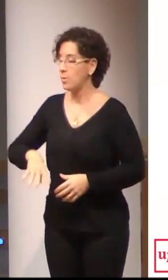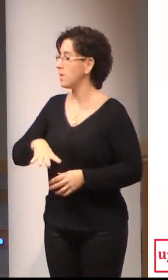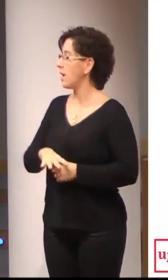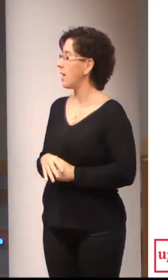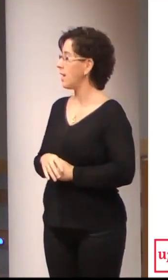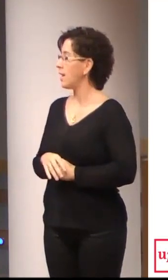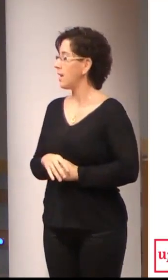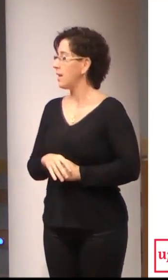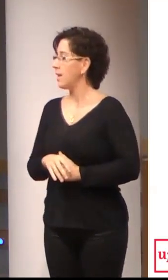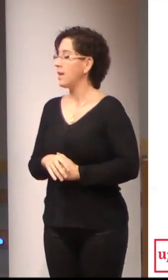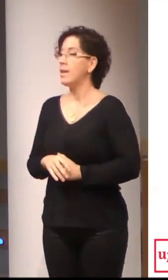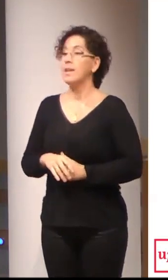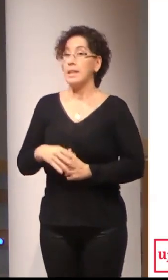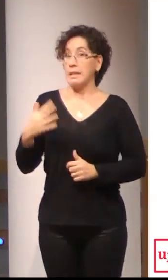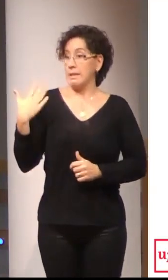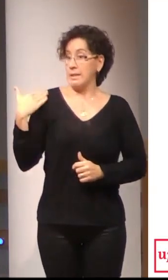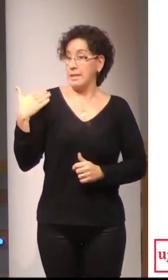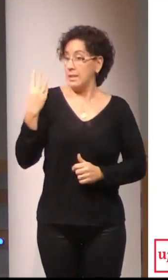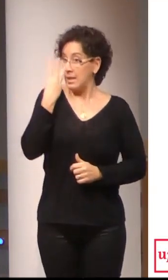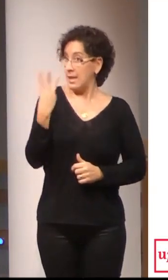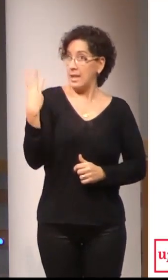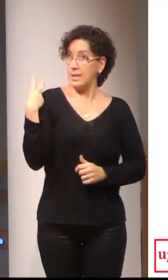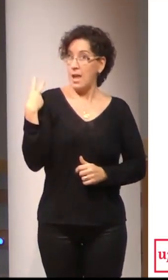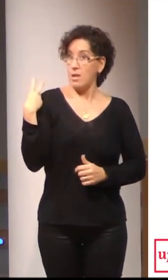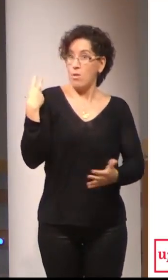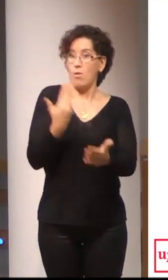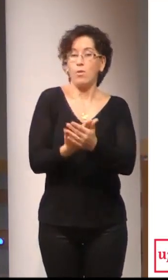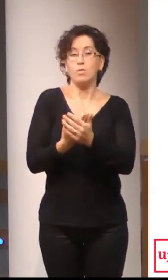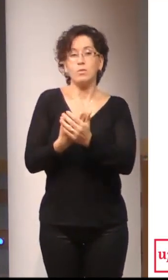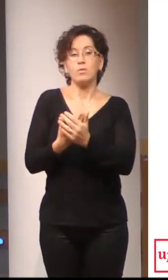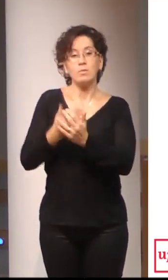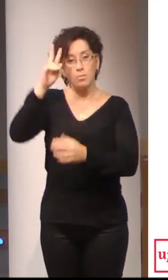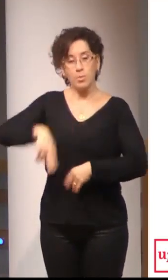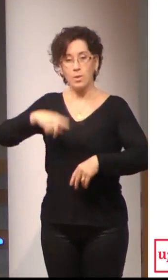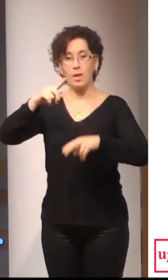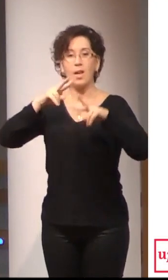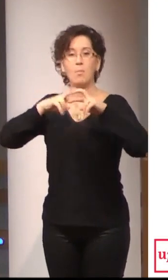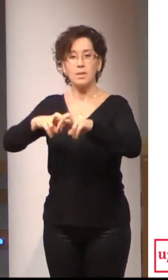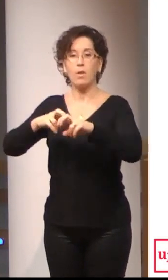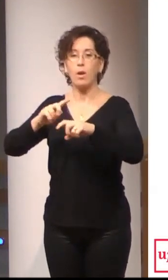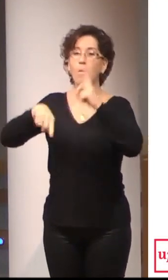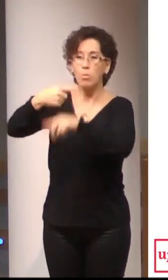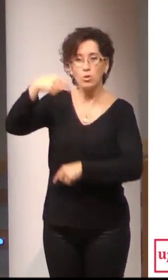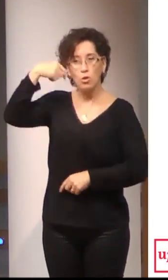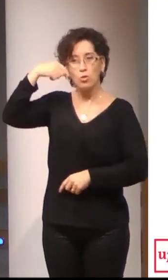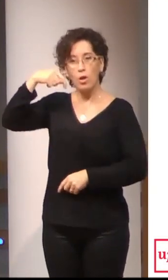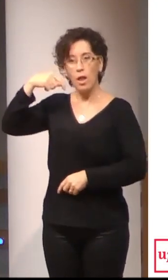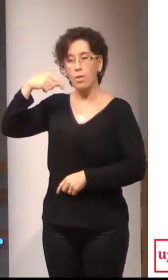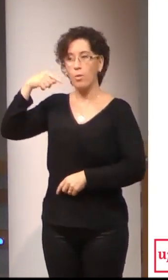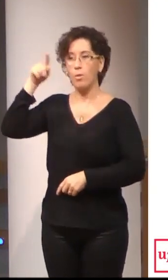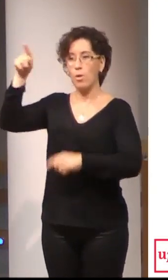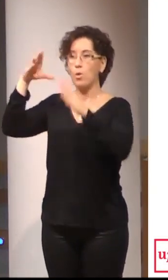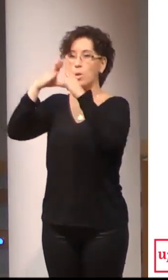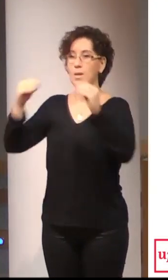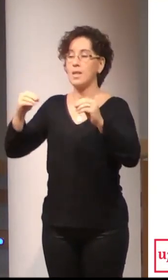e nos últimos tres anos ha sido investigadora postdoctoral, ha hecho un postdoctorado en a Universitat de